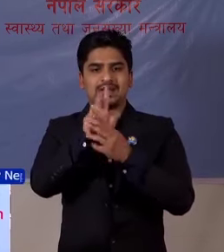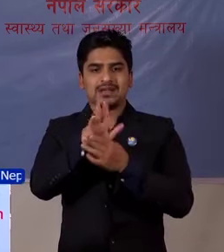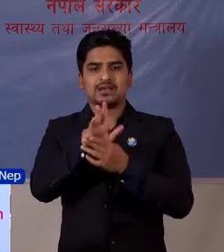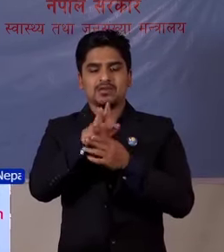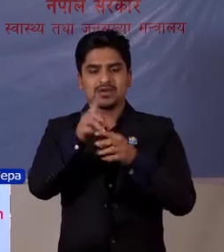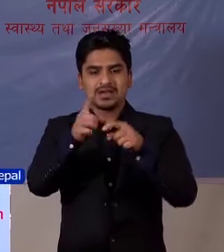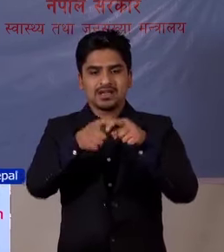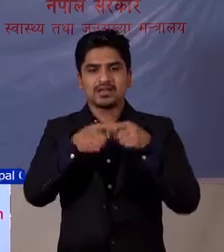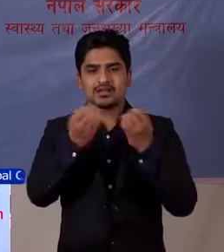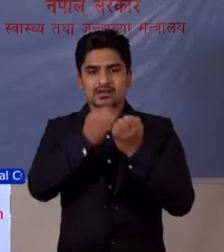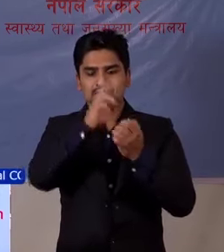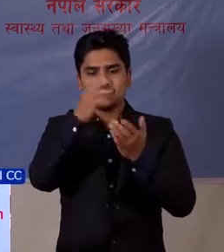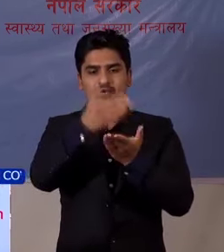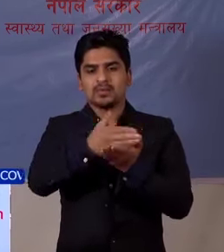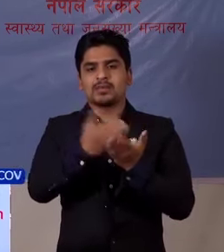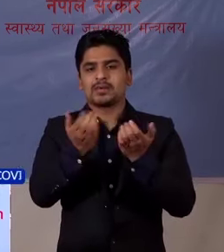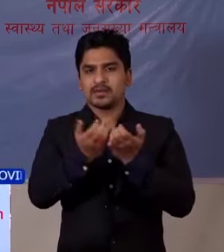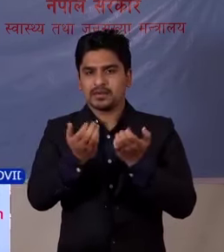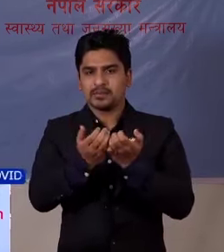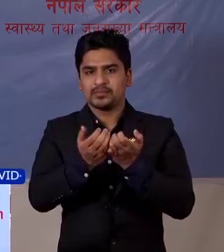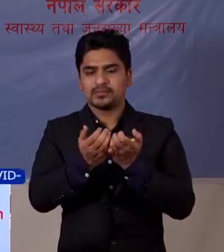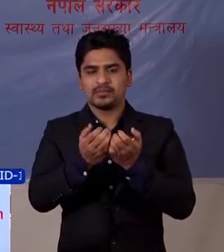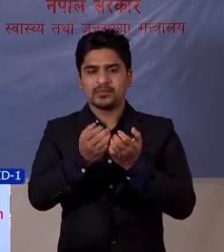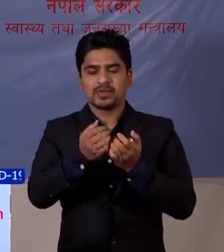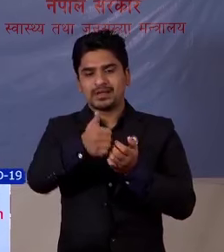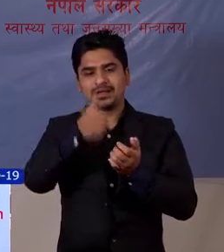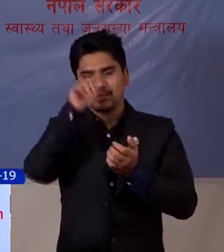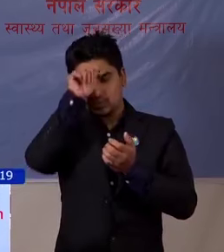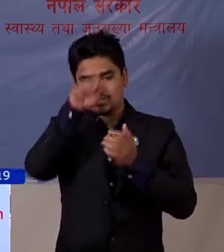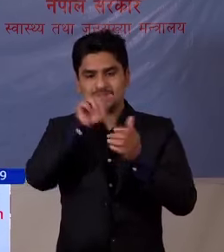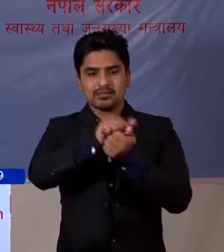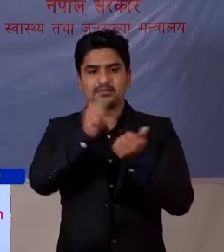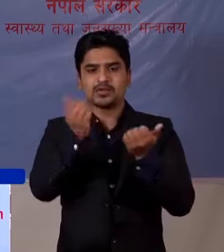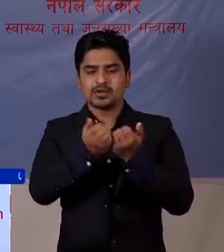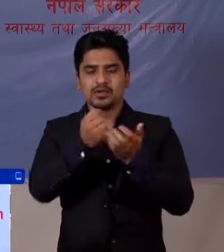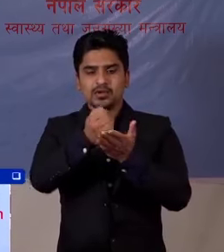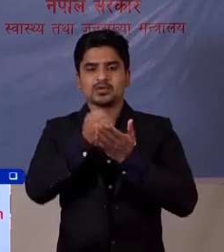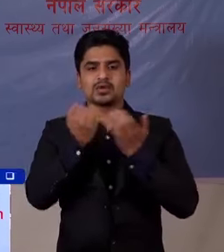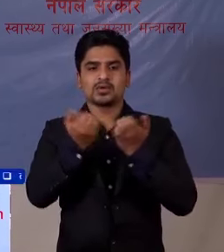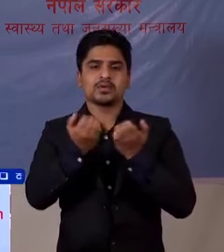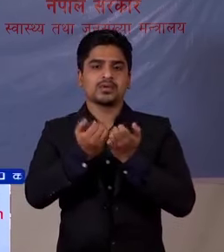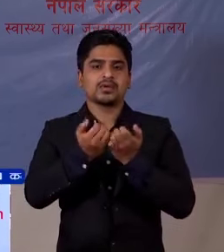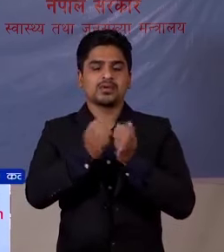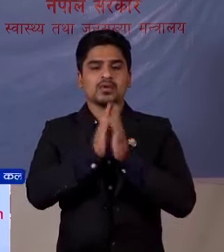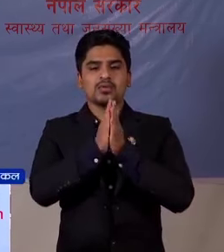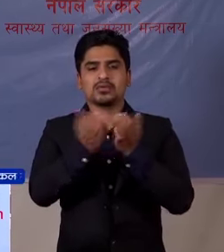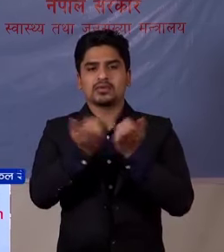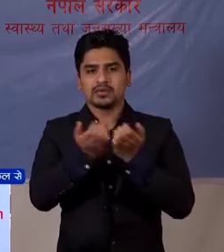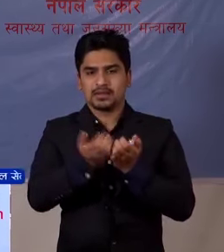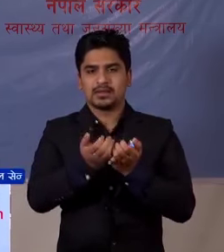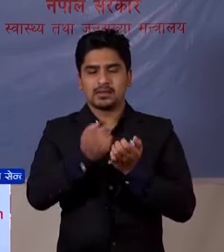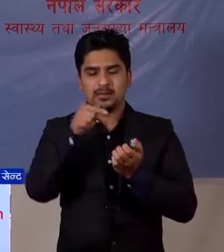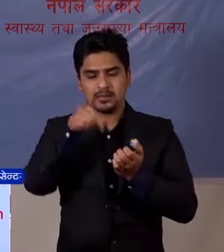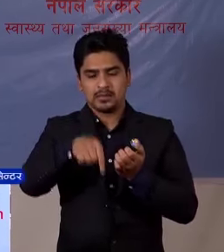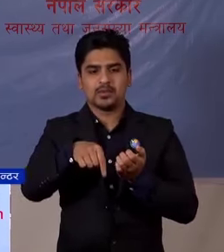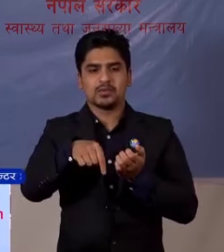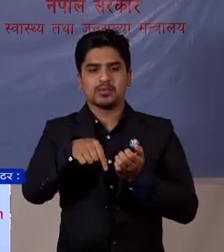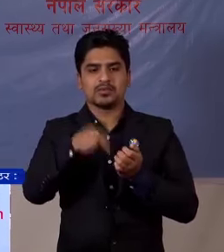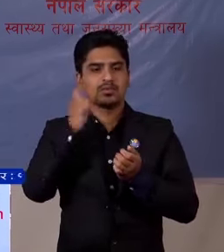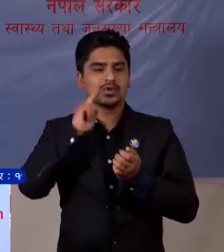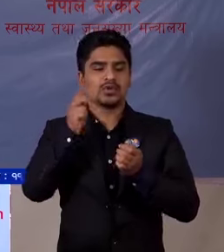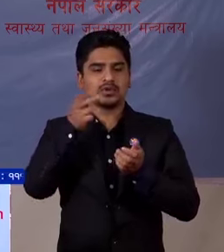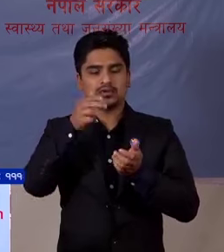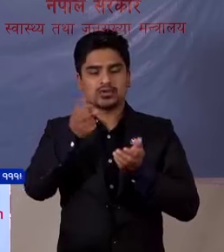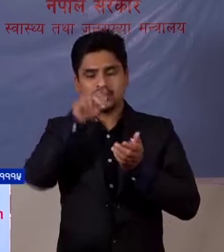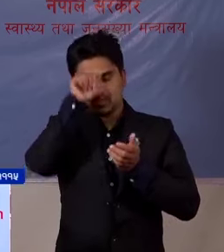नियंतन गर्ना रोख थाम गर्ना सही सुचना प्रकाशन गरेरा मदत करी दिनोना आग्रह गर दै मेरा आजा को यो